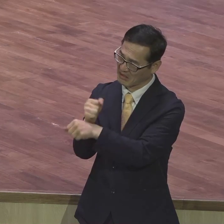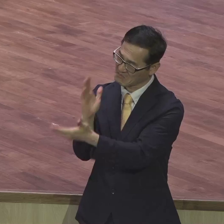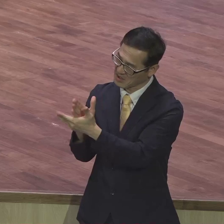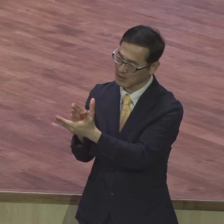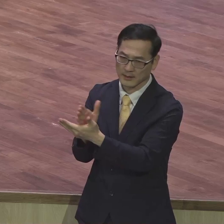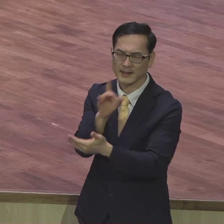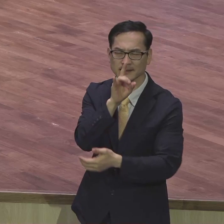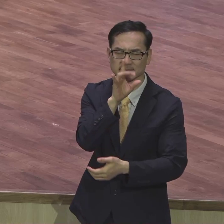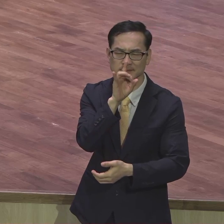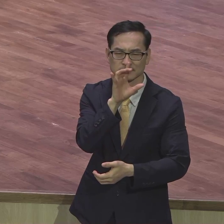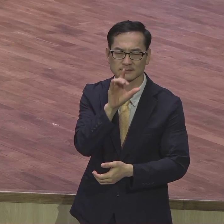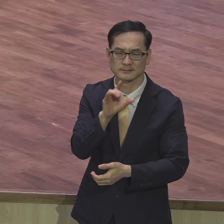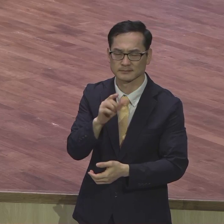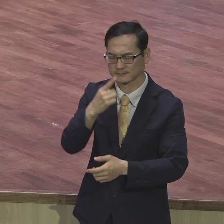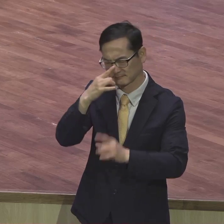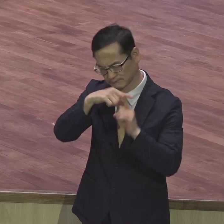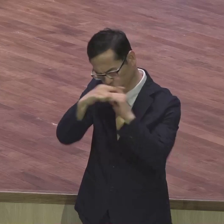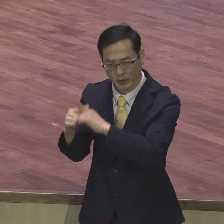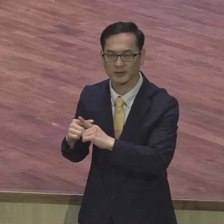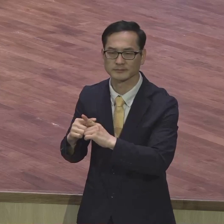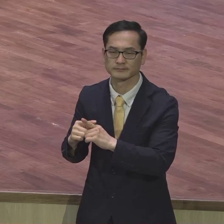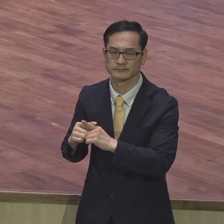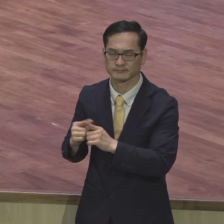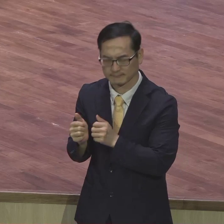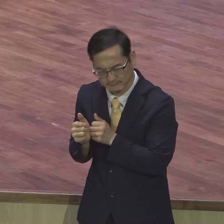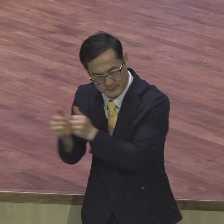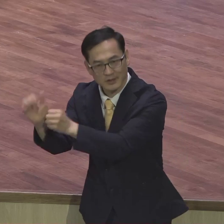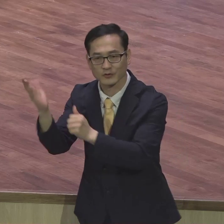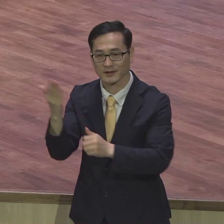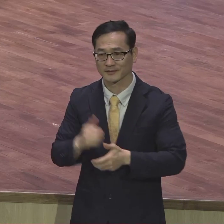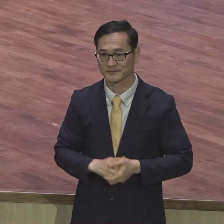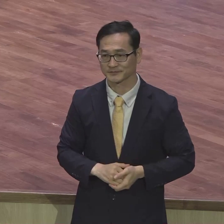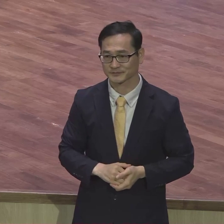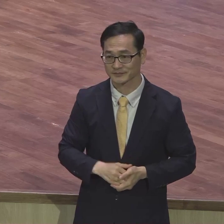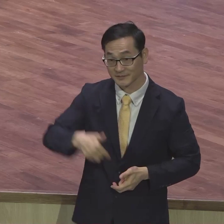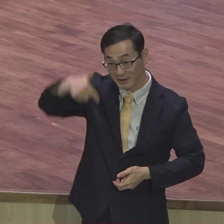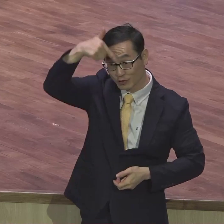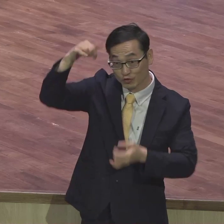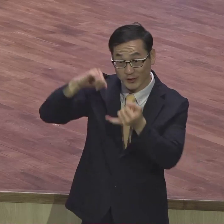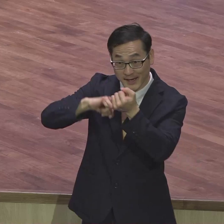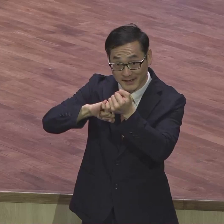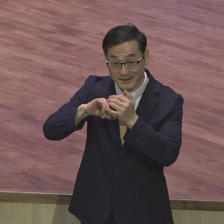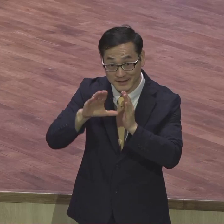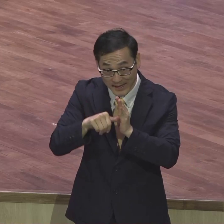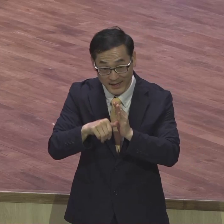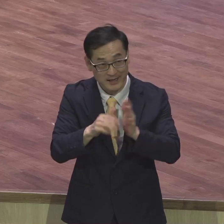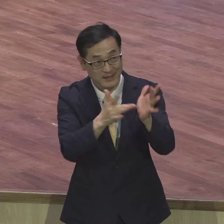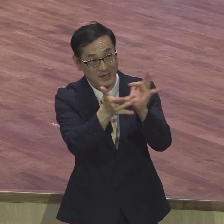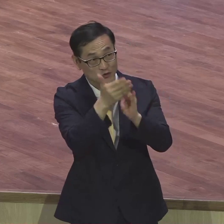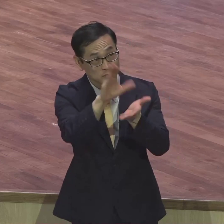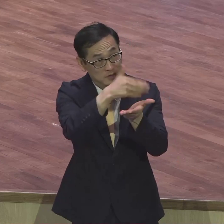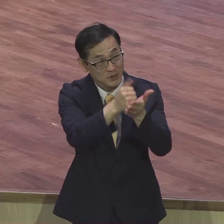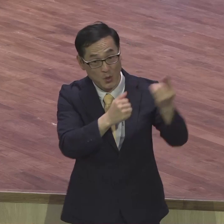구약시대는 언약이신 예수 그리스도를 예비하는 삶을 살았어 인류를